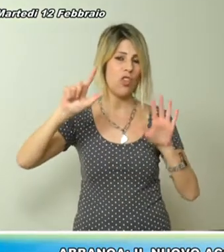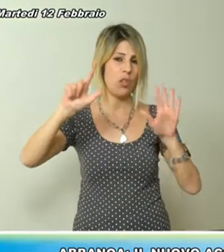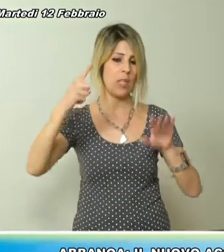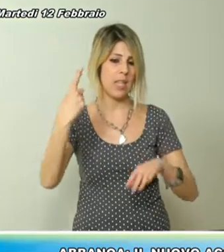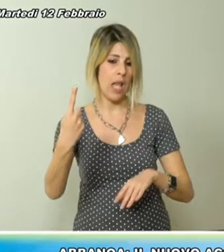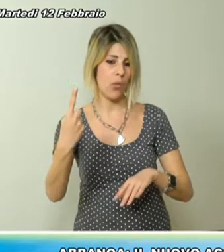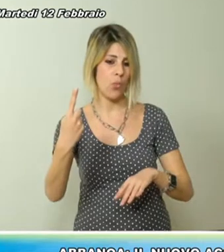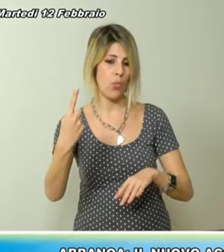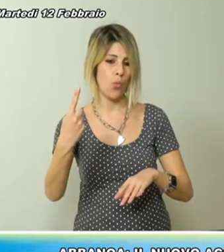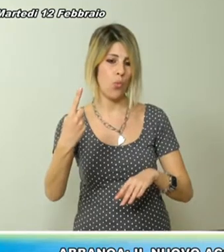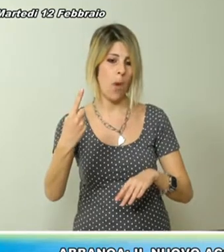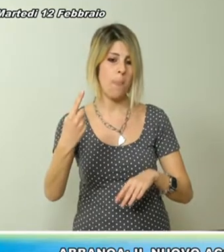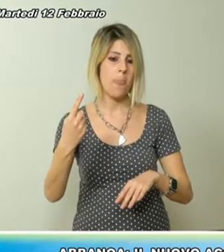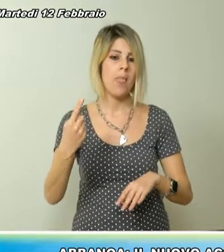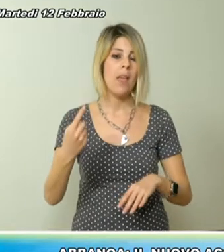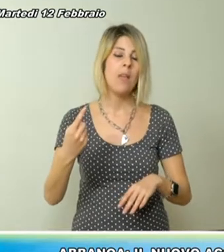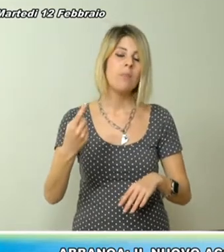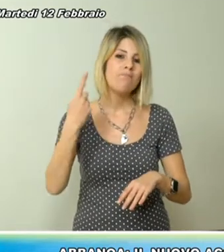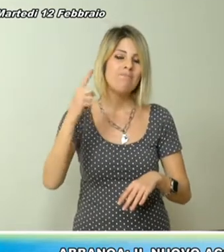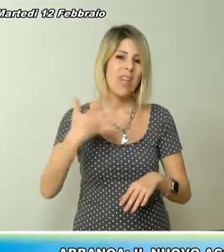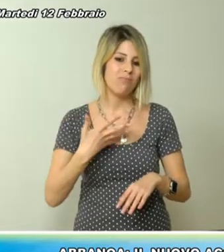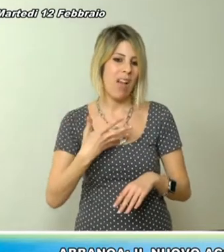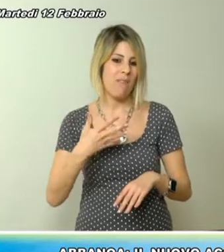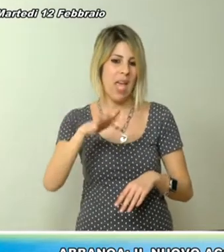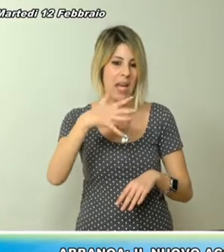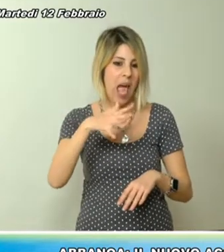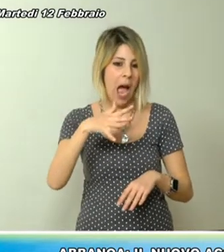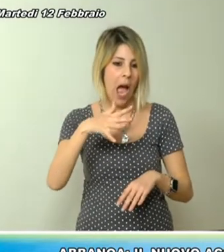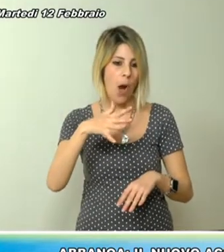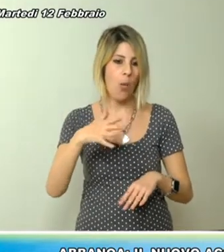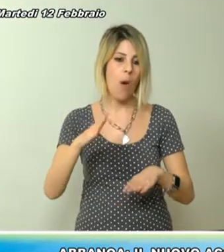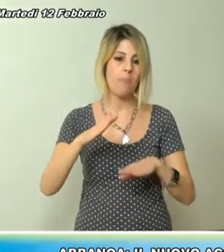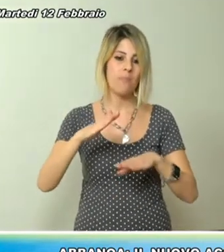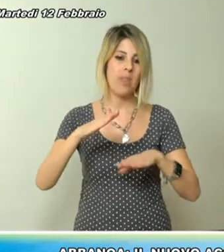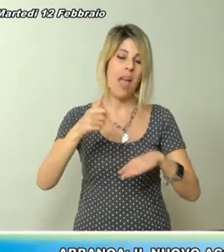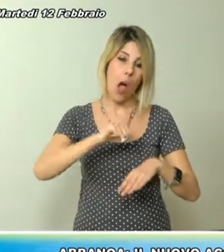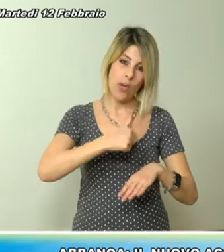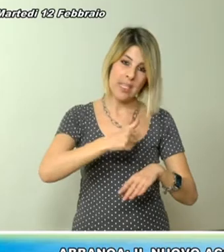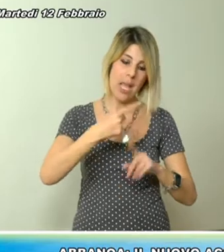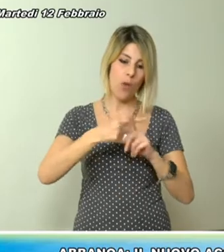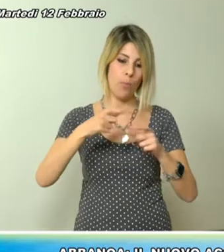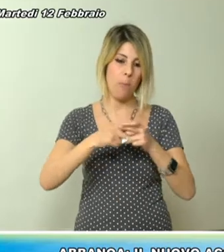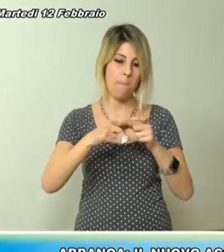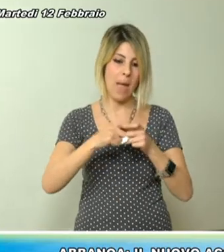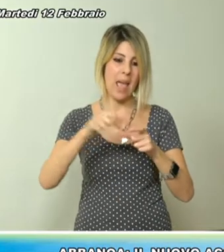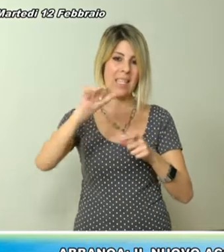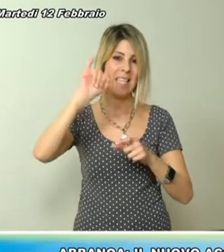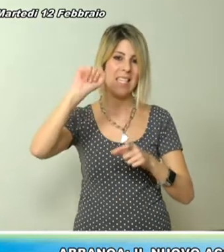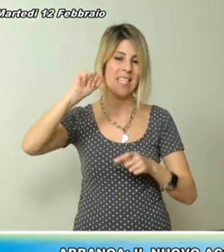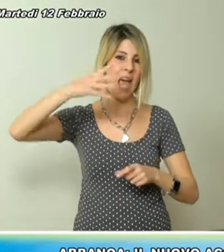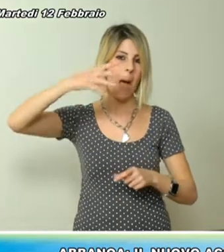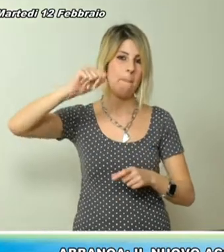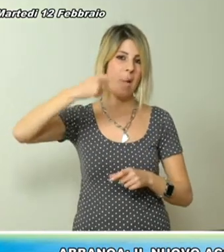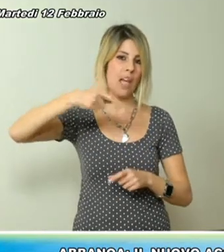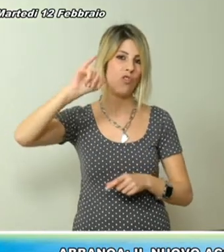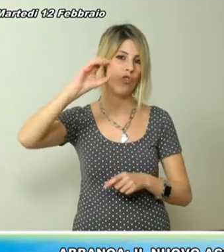Maggiore, Solarussa, Tramazza, Bauladu, Milis e